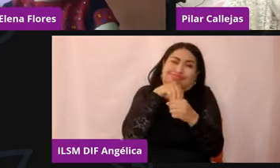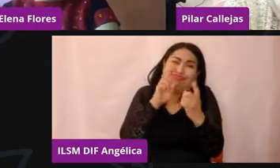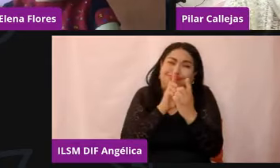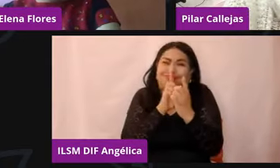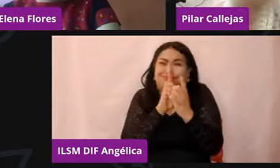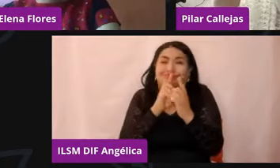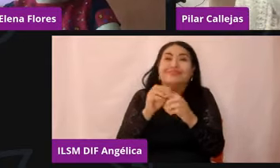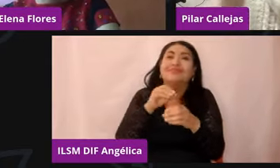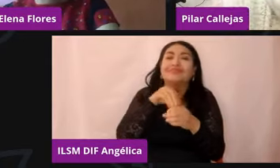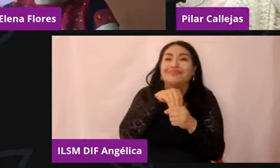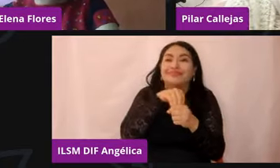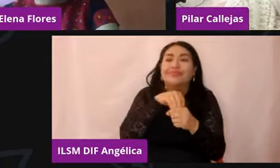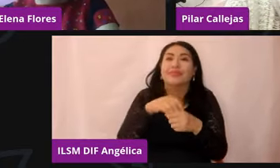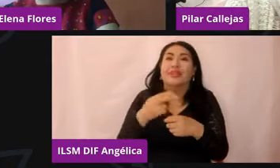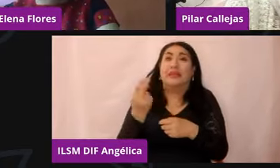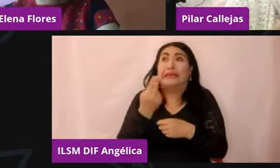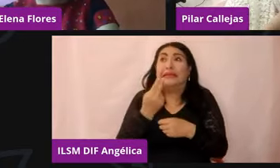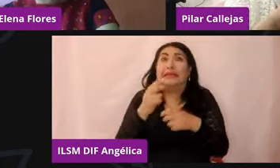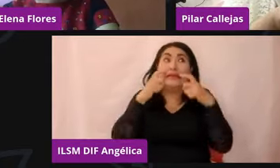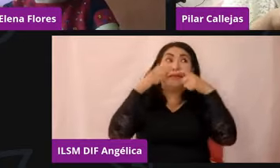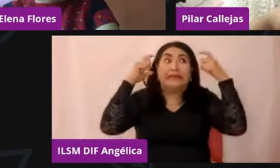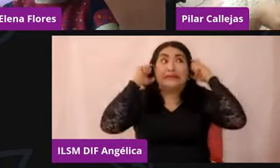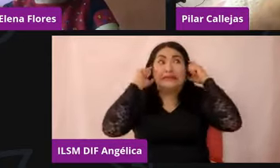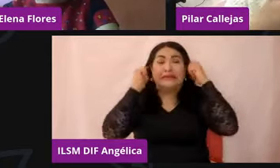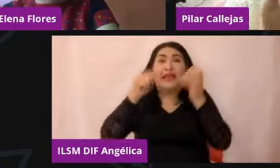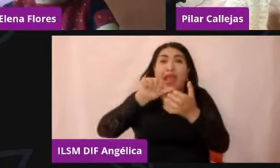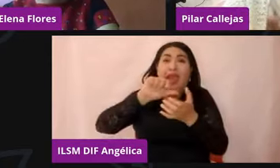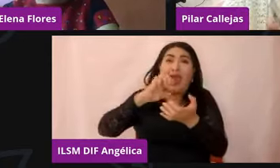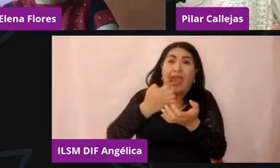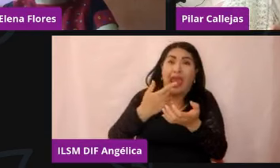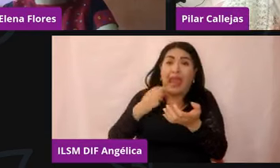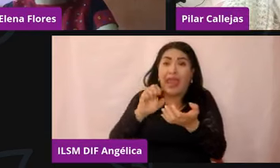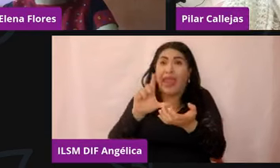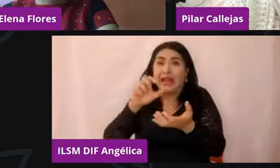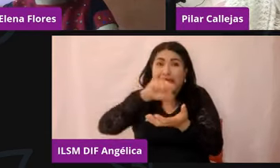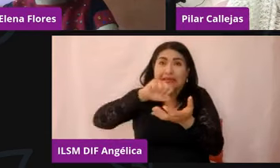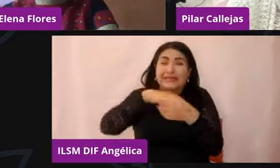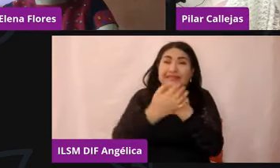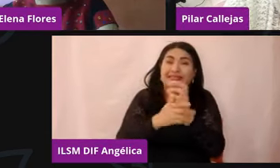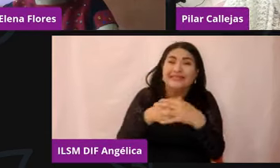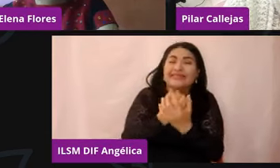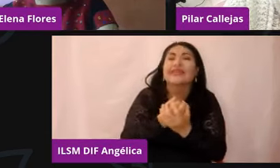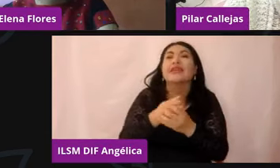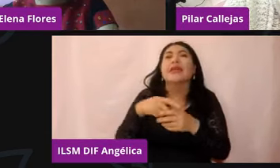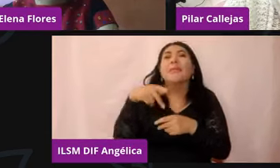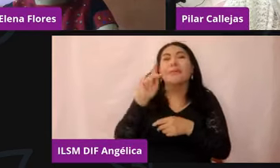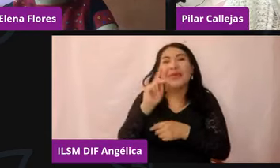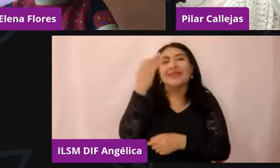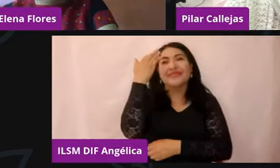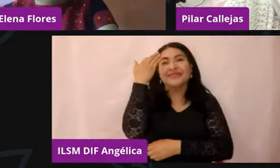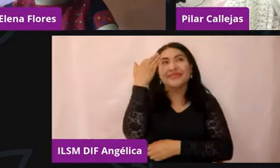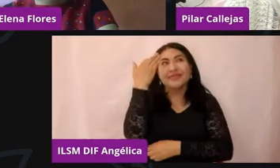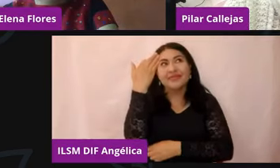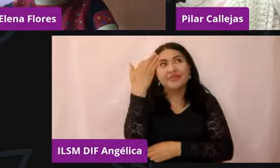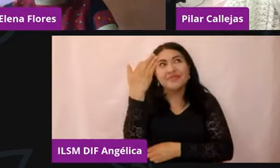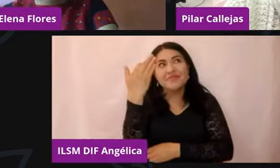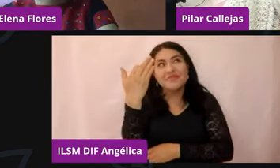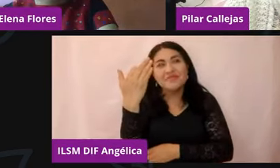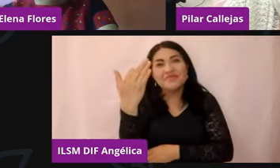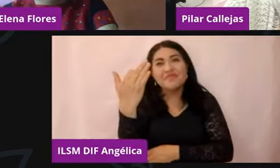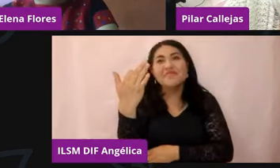el cubrebocas, yo necesito el gel antibacterial, pero con el paso del tiempo yo veo que la gente